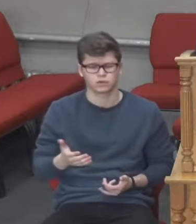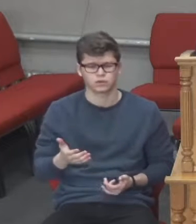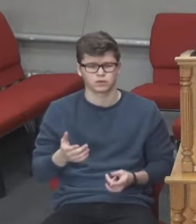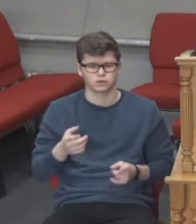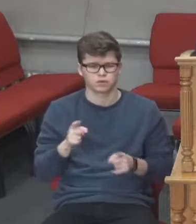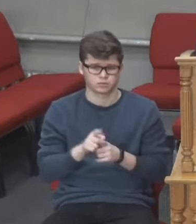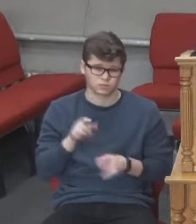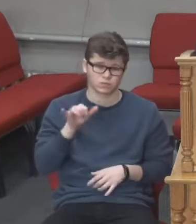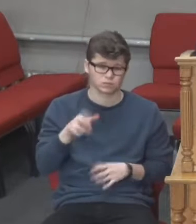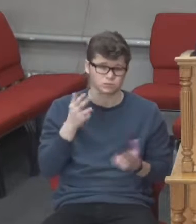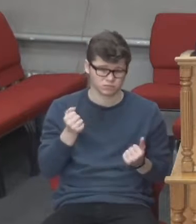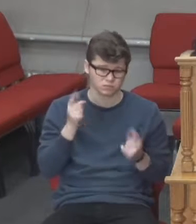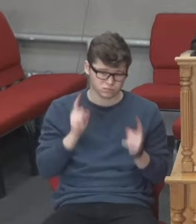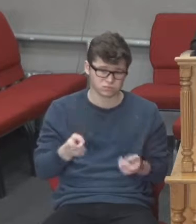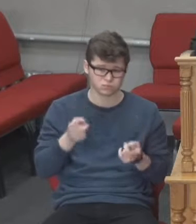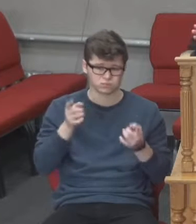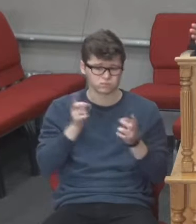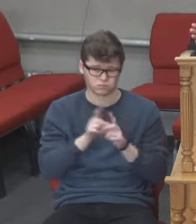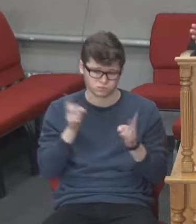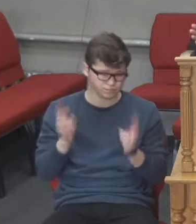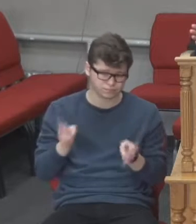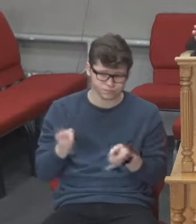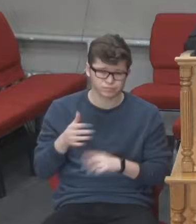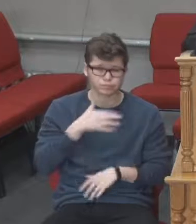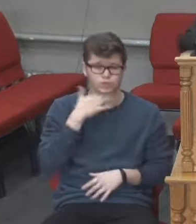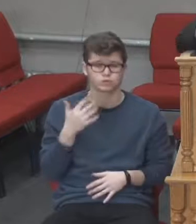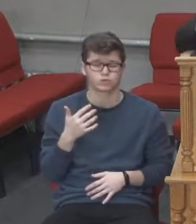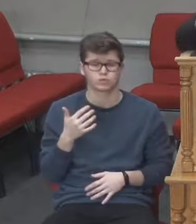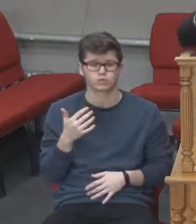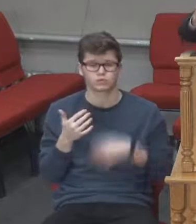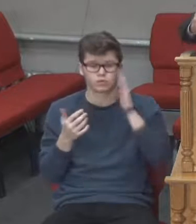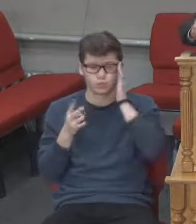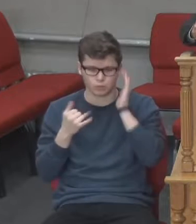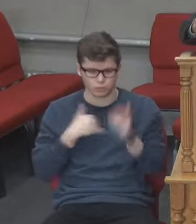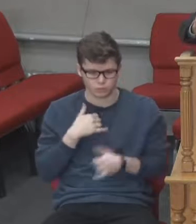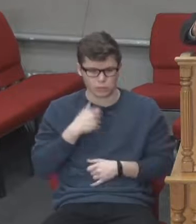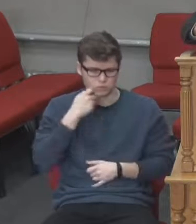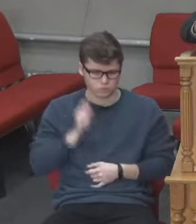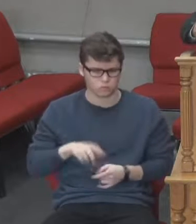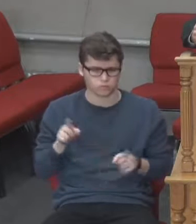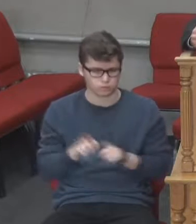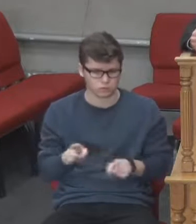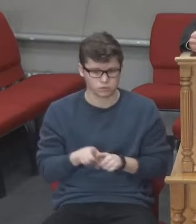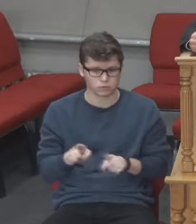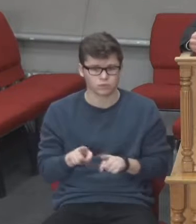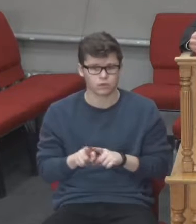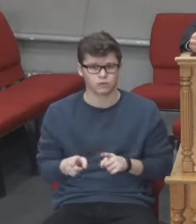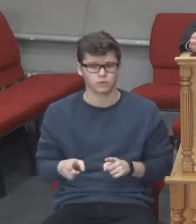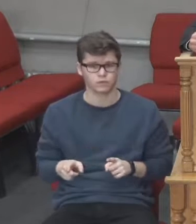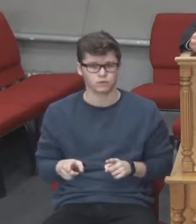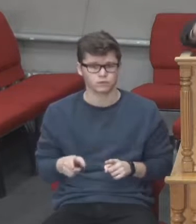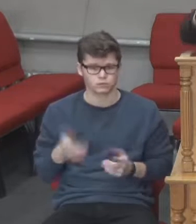сьогодні в інтернеті блукають різноманітні потреби за молитви.